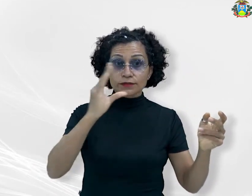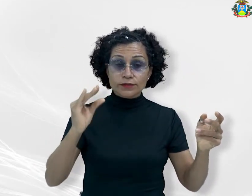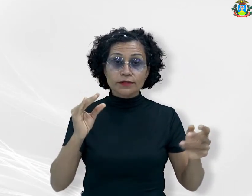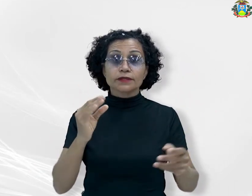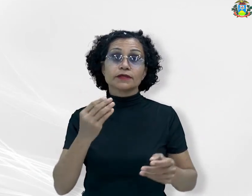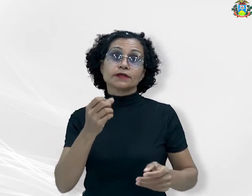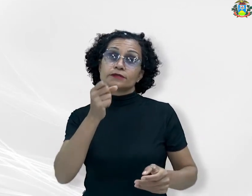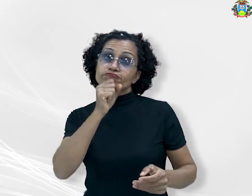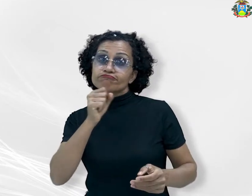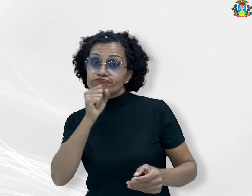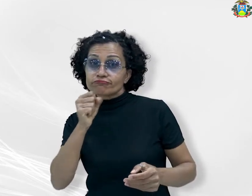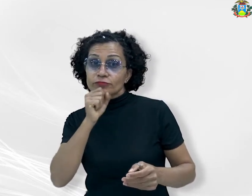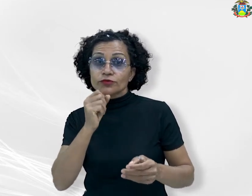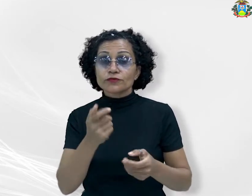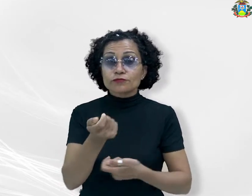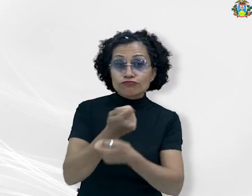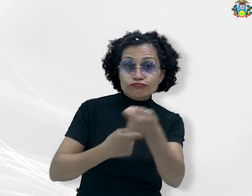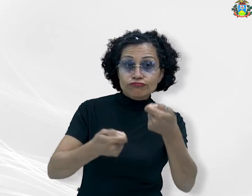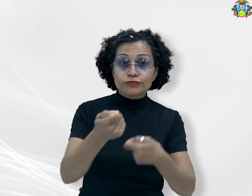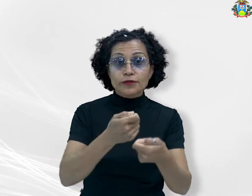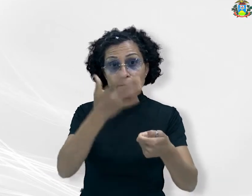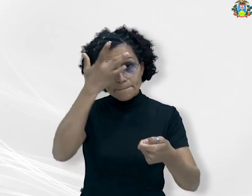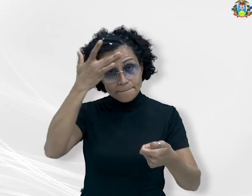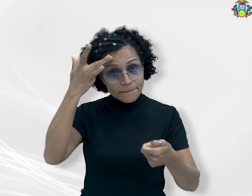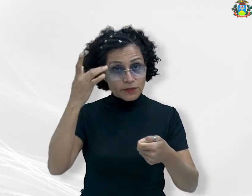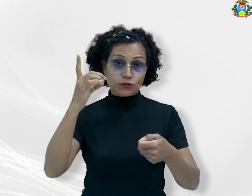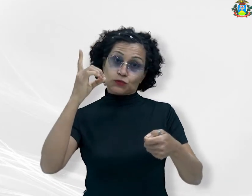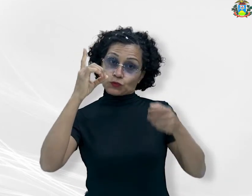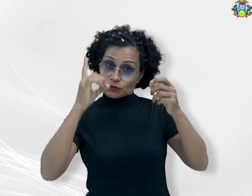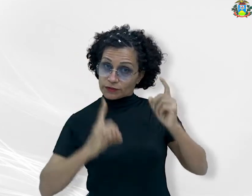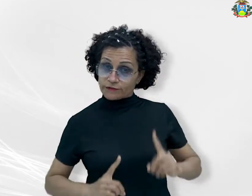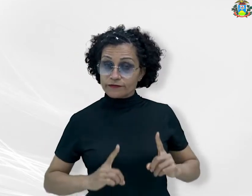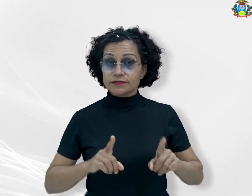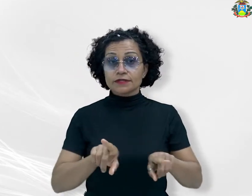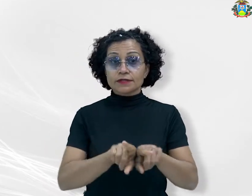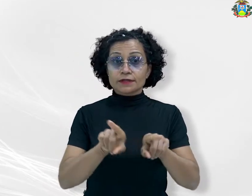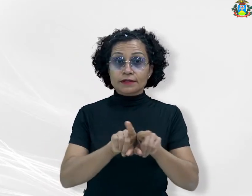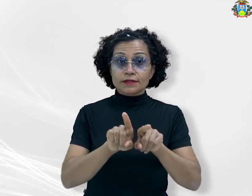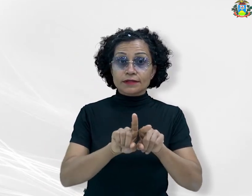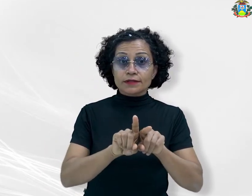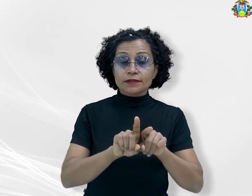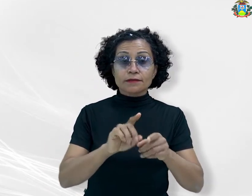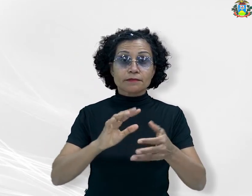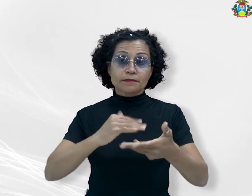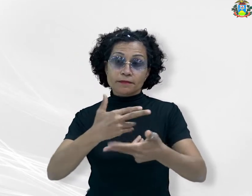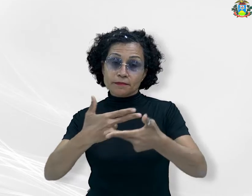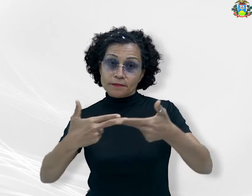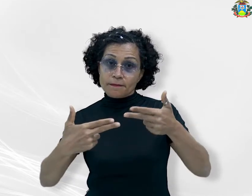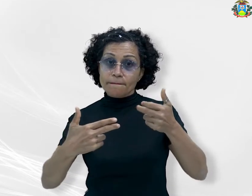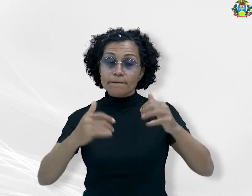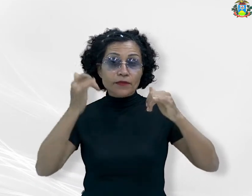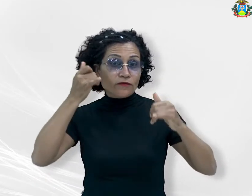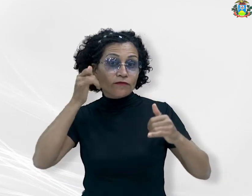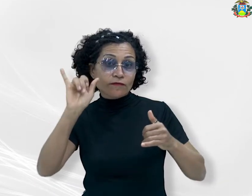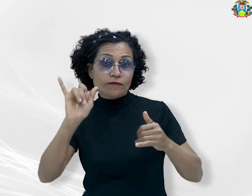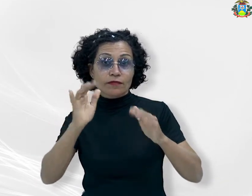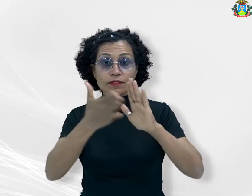idosos, consumidor, pessoa com deficiência, infraestrutura e combate à criminalidade. As informações